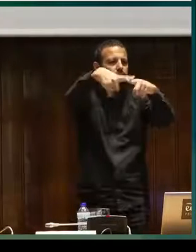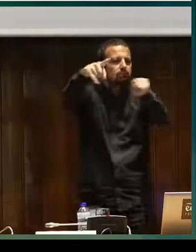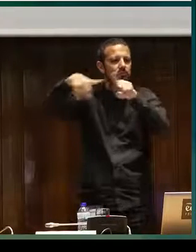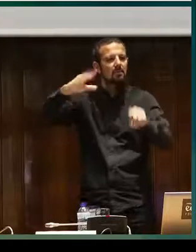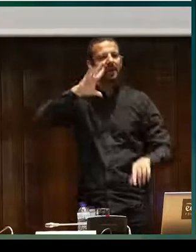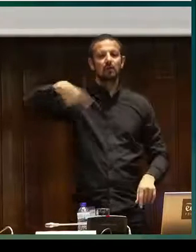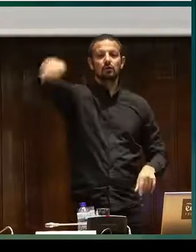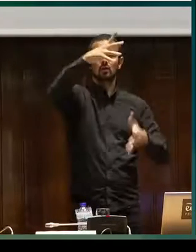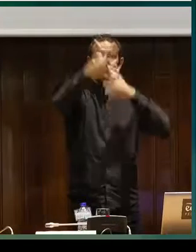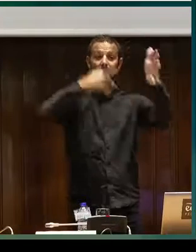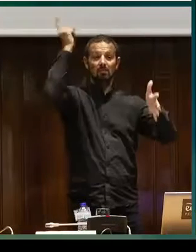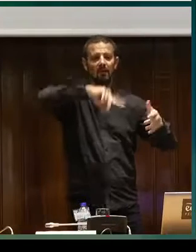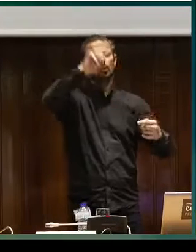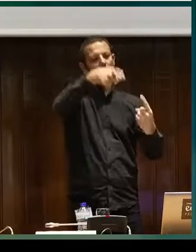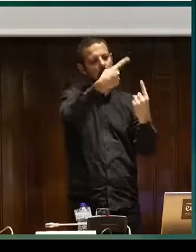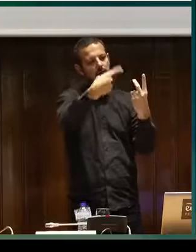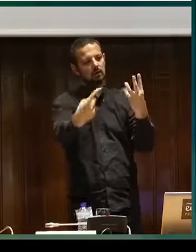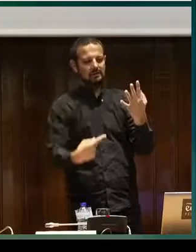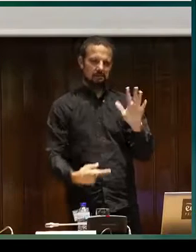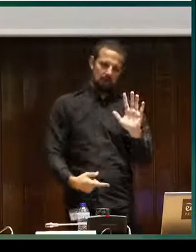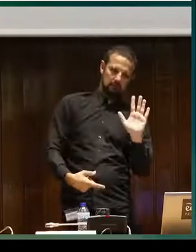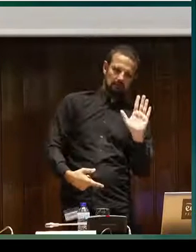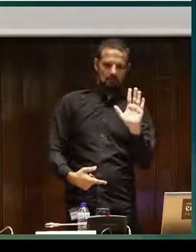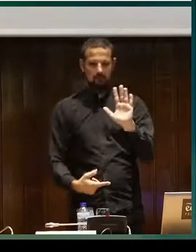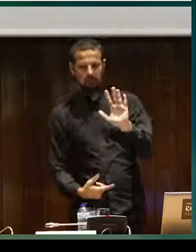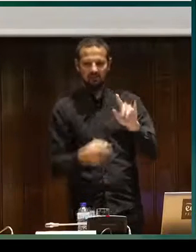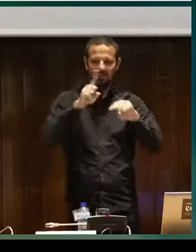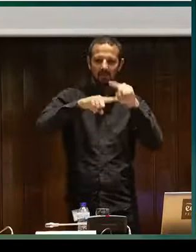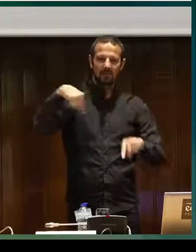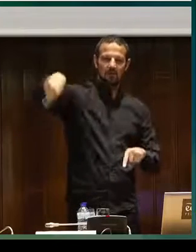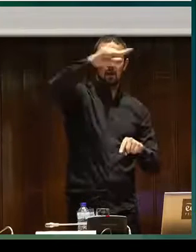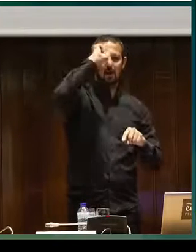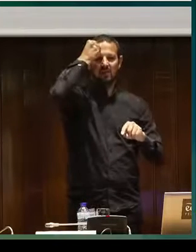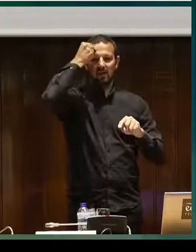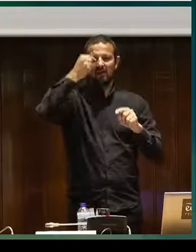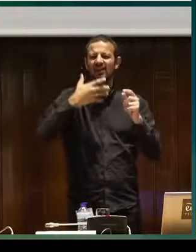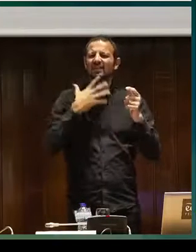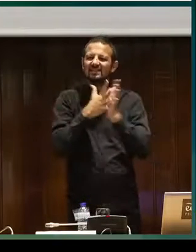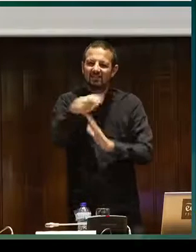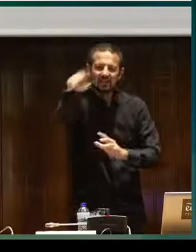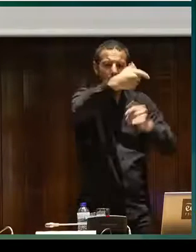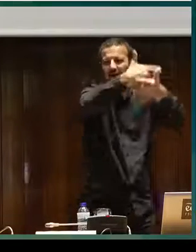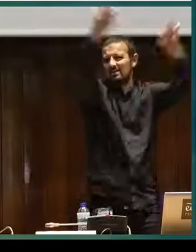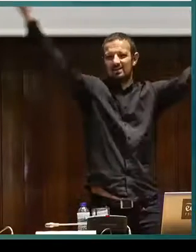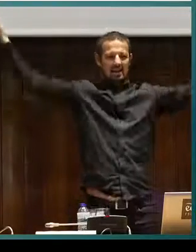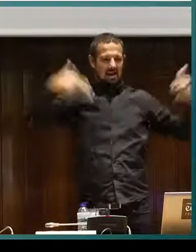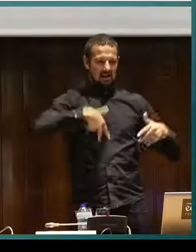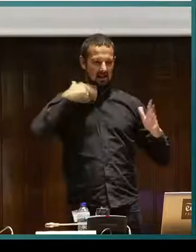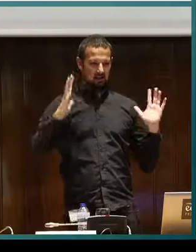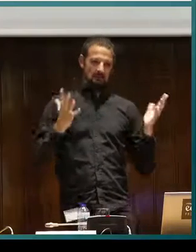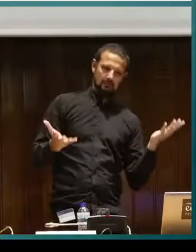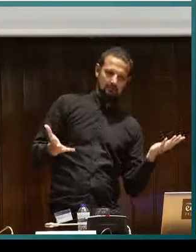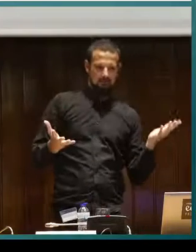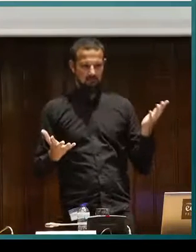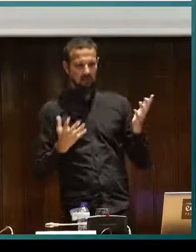pero no es lo mismo saber inglés que saber enseñarlo, saber traducirlo, interpretarlo. Ahí son necesarias una serie de habilidades y